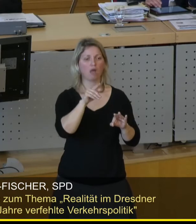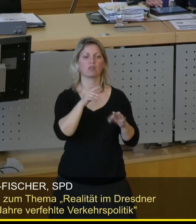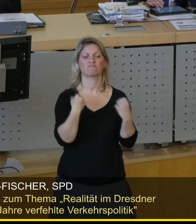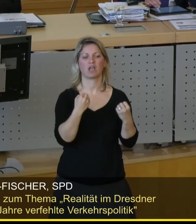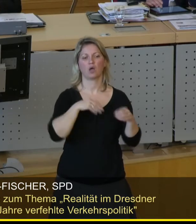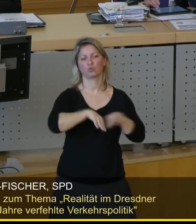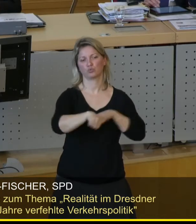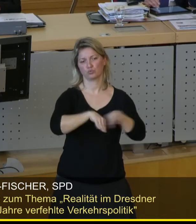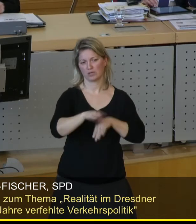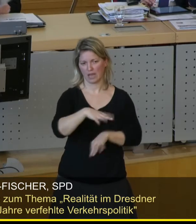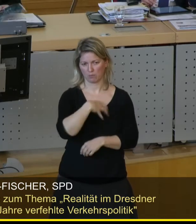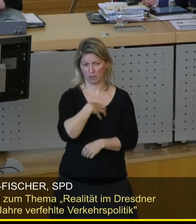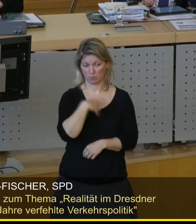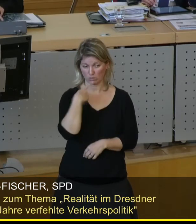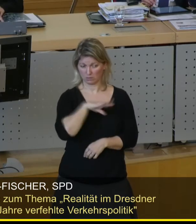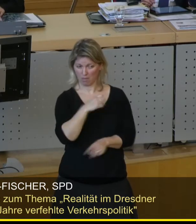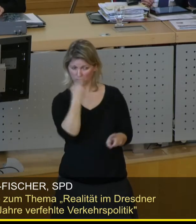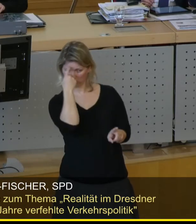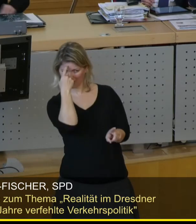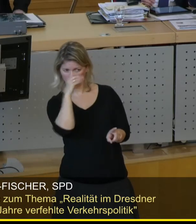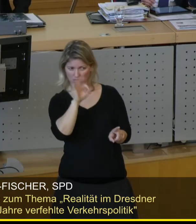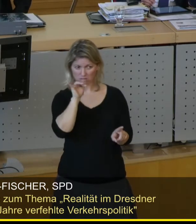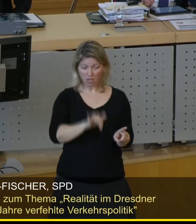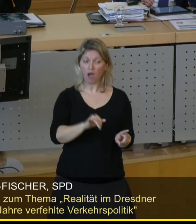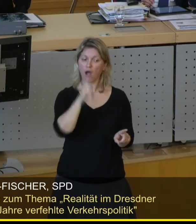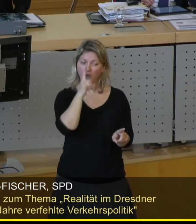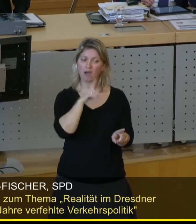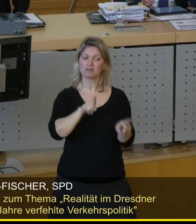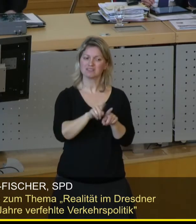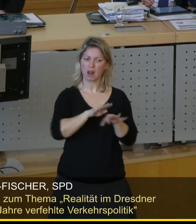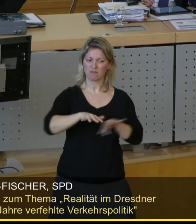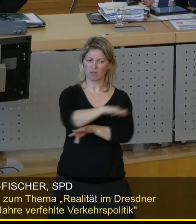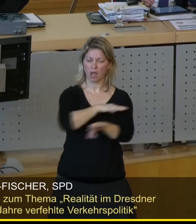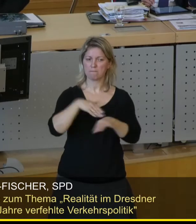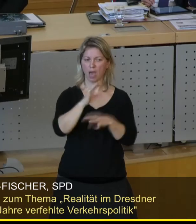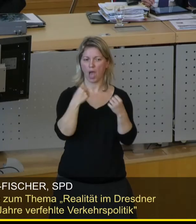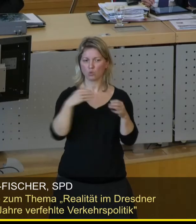intelligenter gestalten, kriegen wir mit derselben Fläche mehr Autos durch.